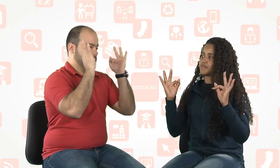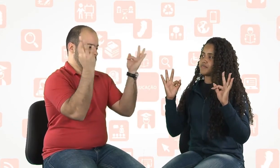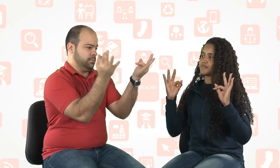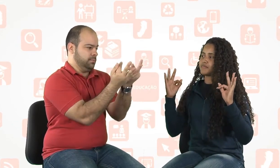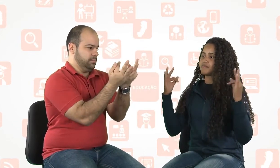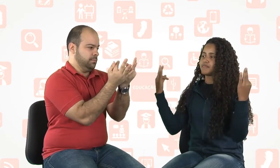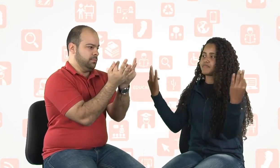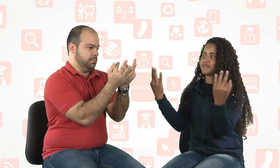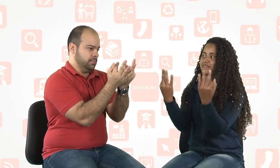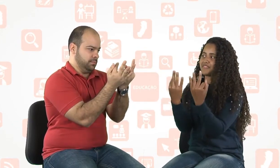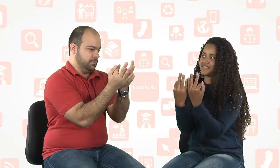Família.